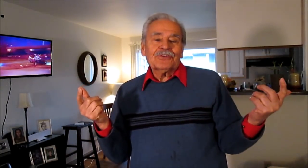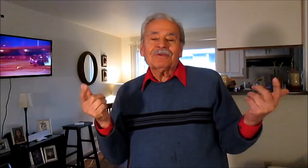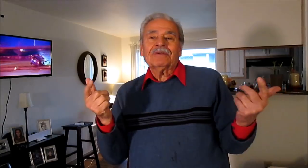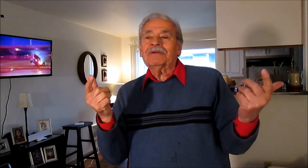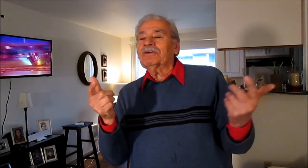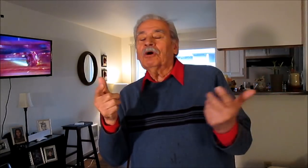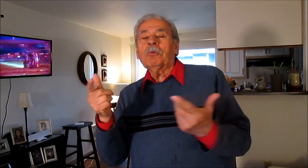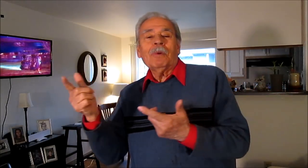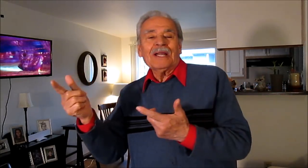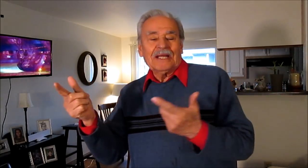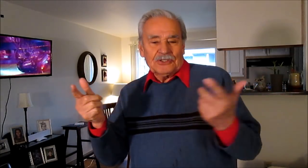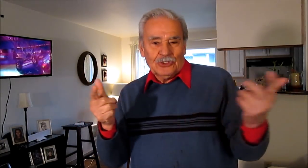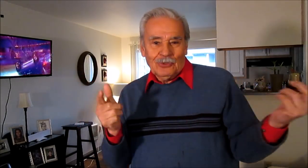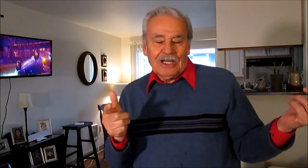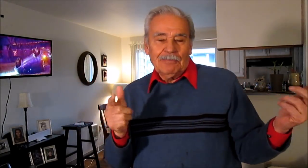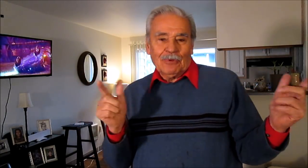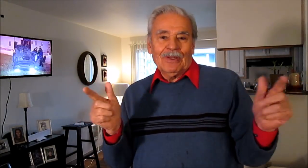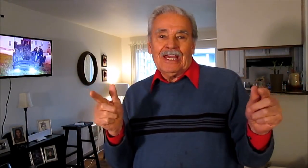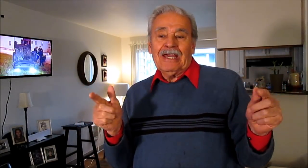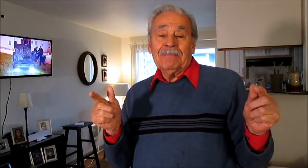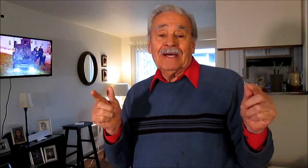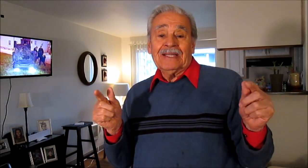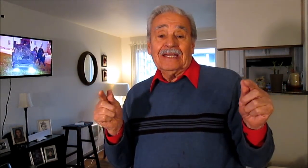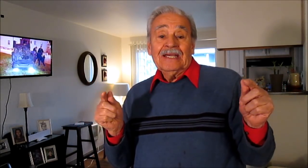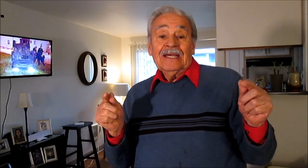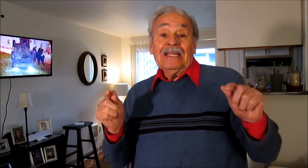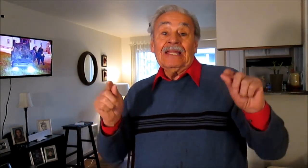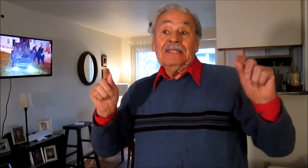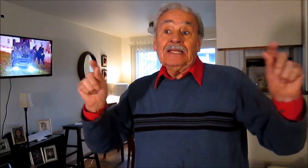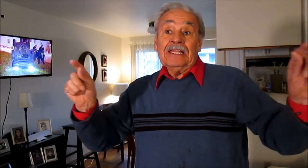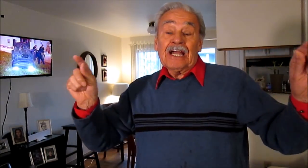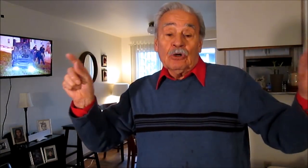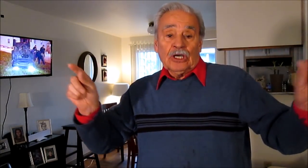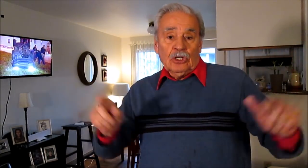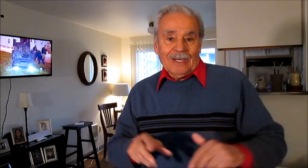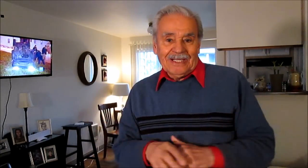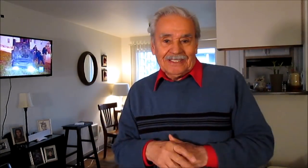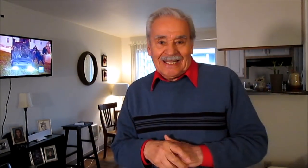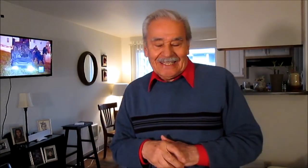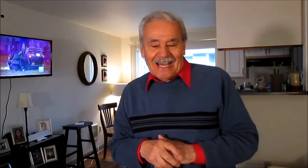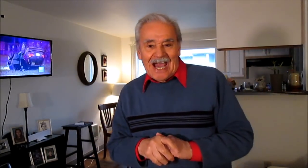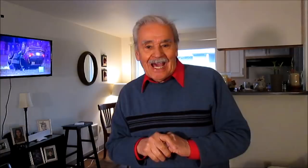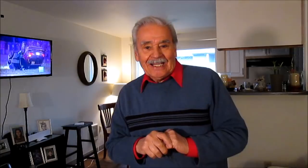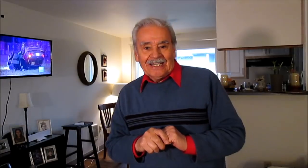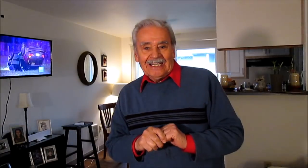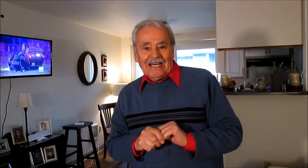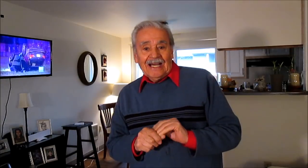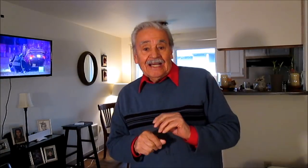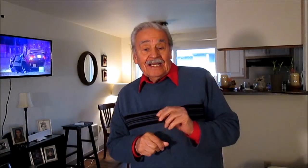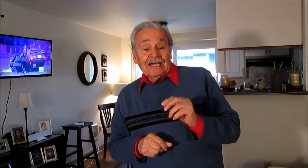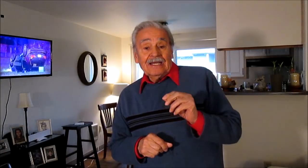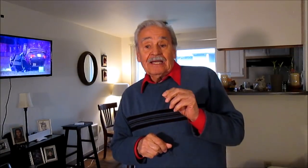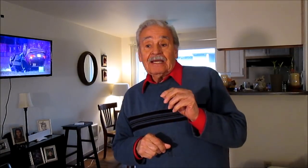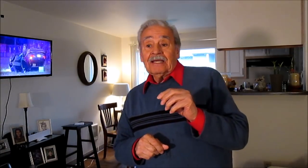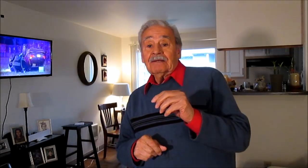cómo van a resolver el problema, ni la dignidad con que lo van a tratar, ni la austeridad